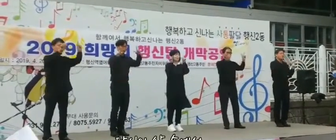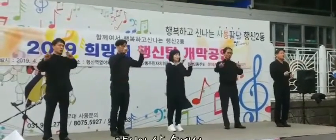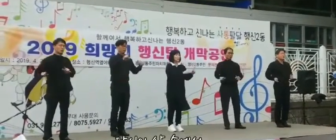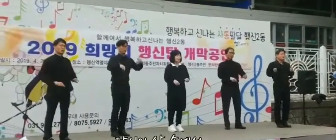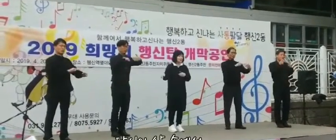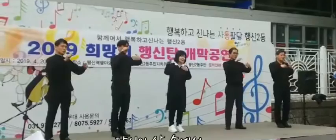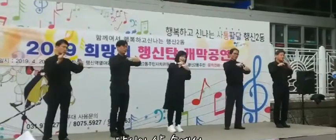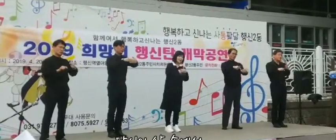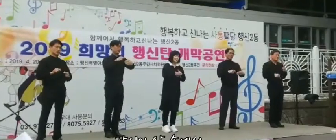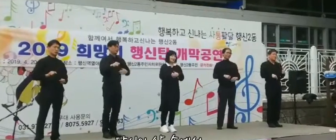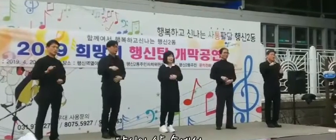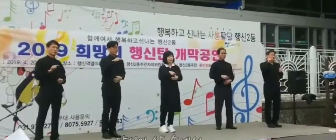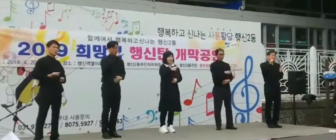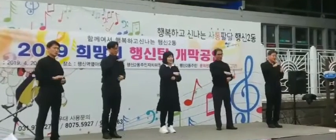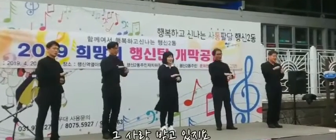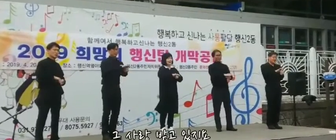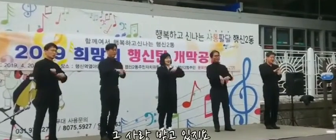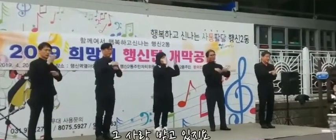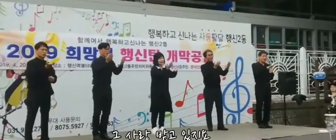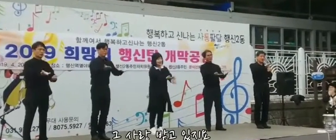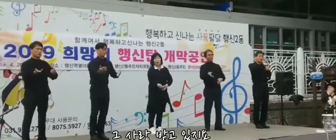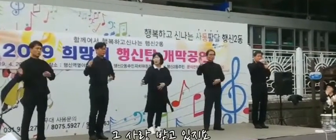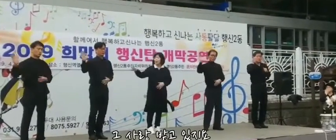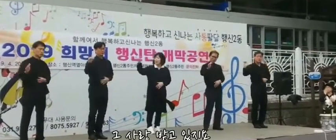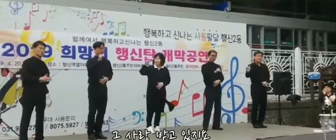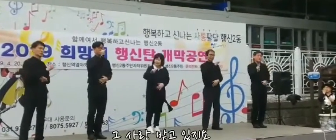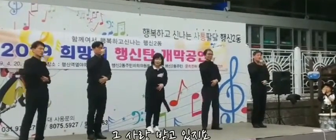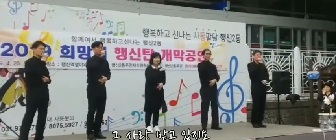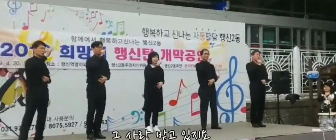속에서 그 사람 받고 있지요